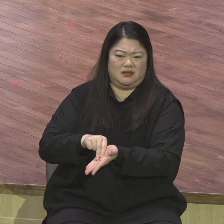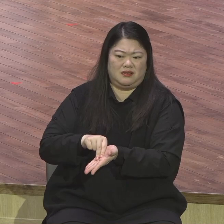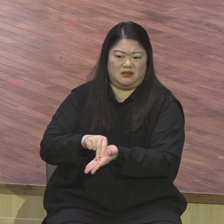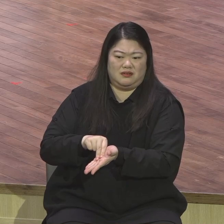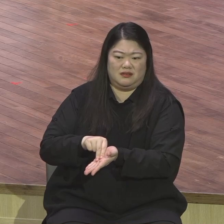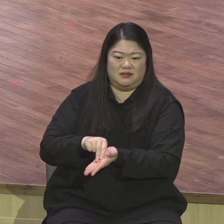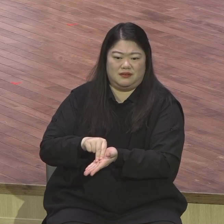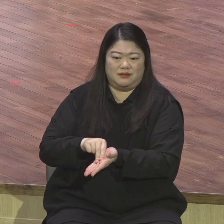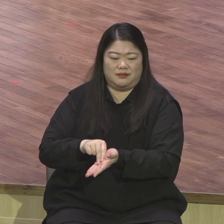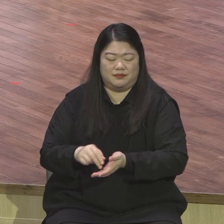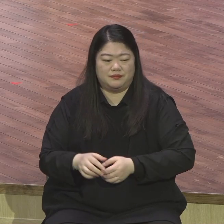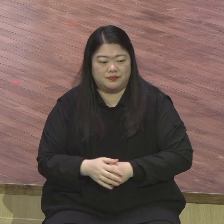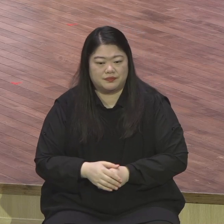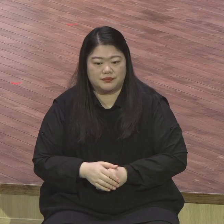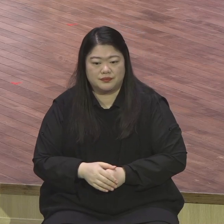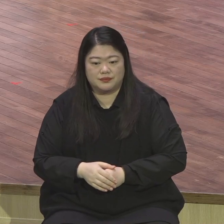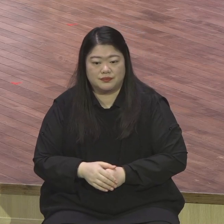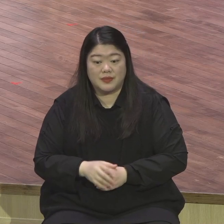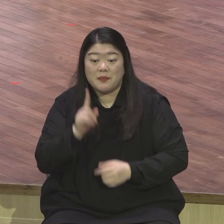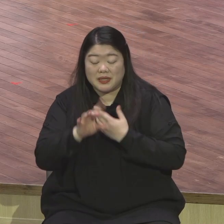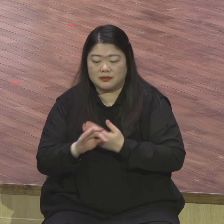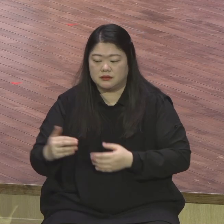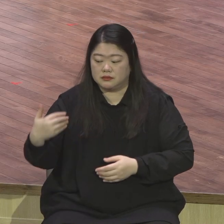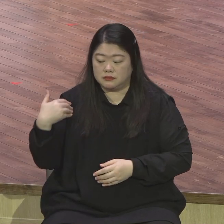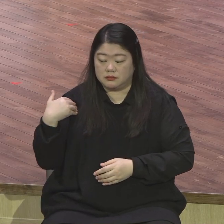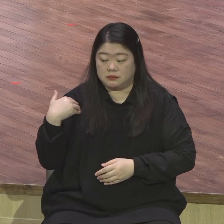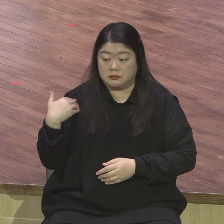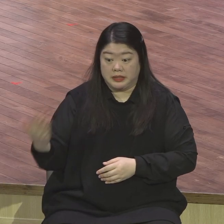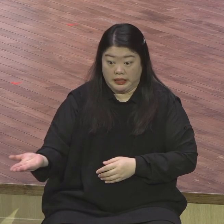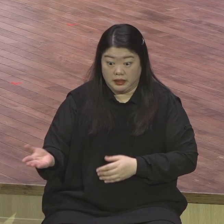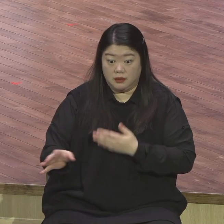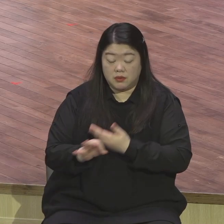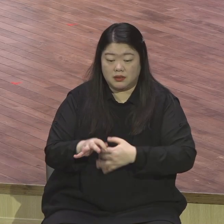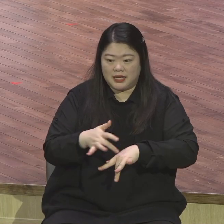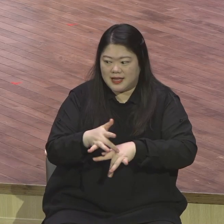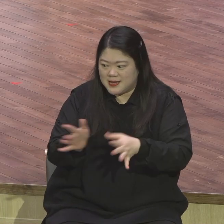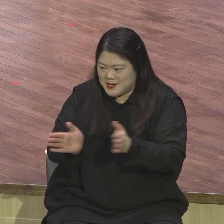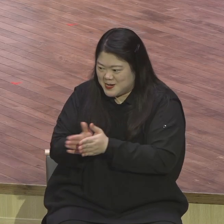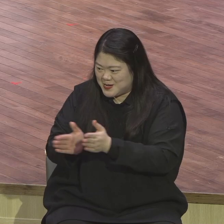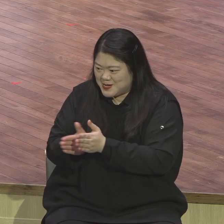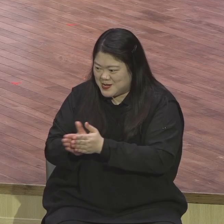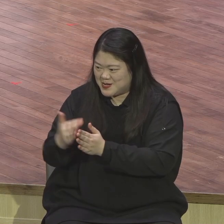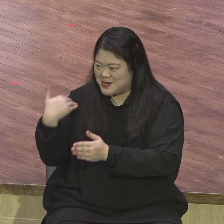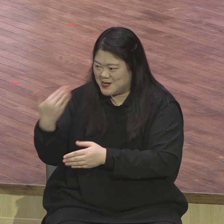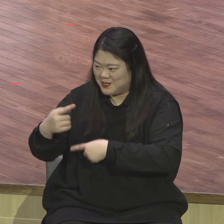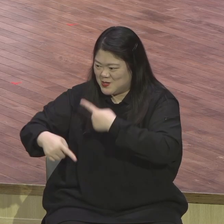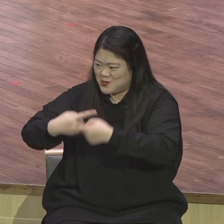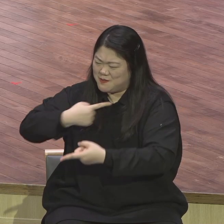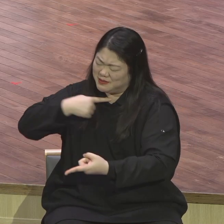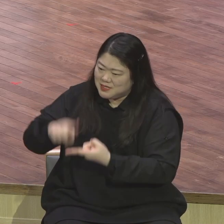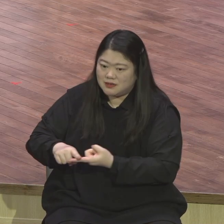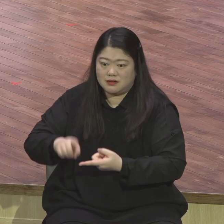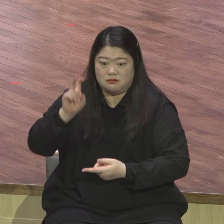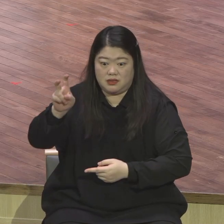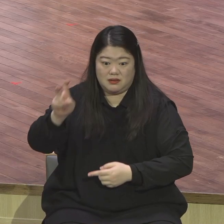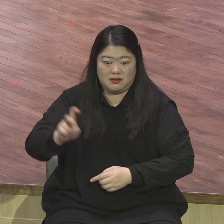사단이 다 장악하게 버린 거예요 이 세상 현장을 우리는 이런 현장의 영적 상태를 오직 복음으로